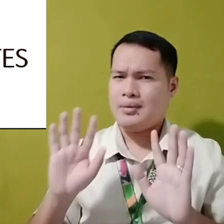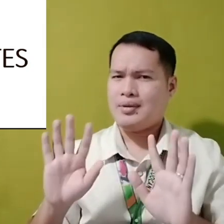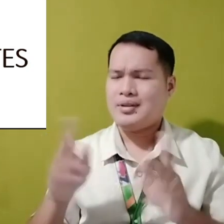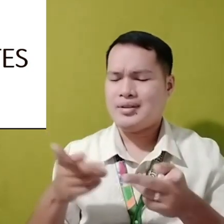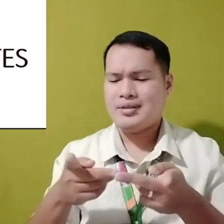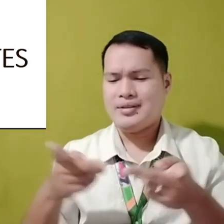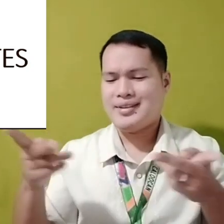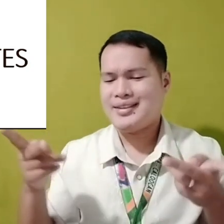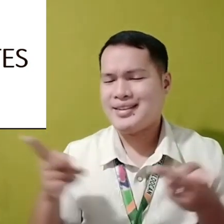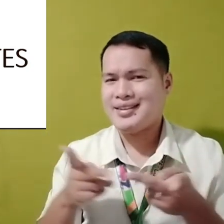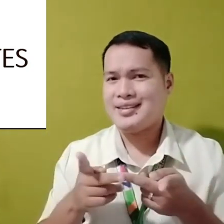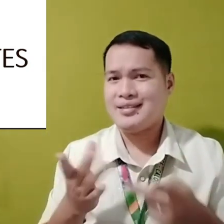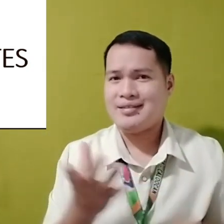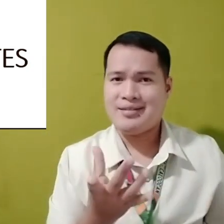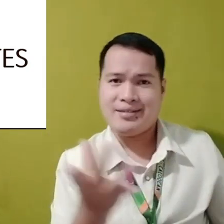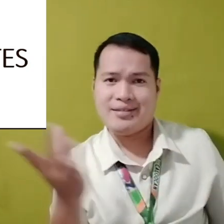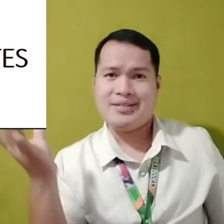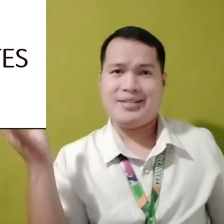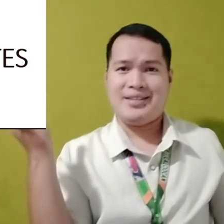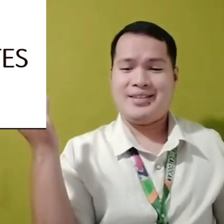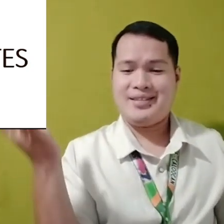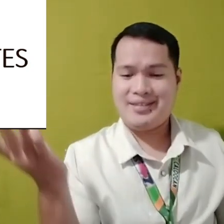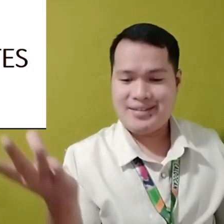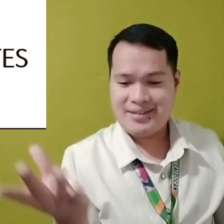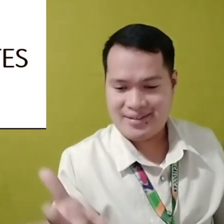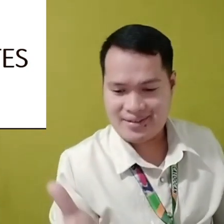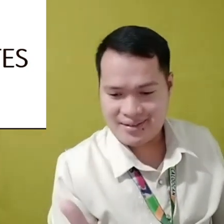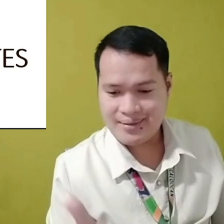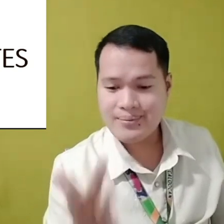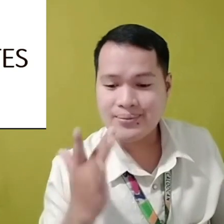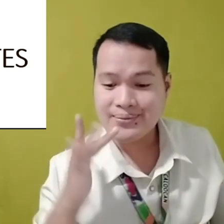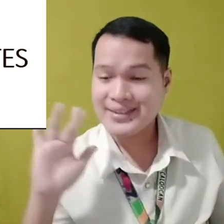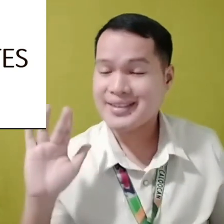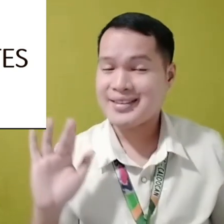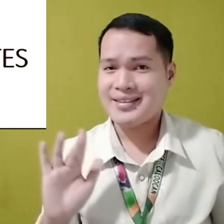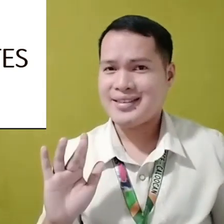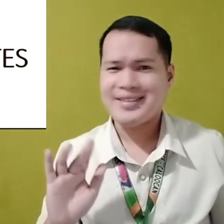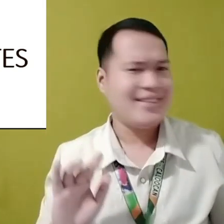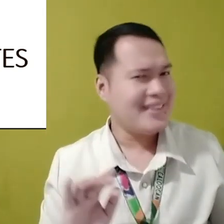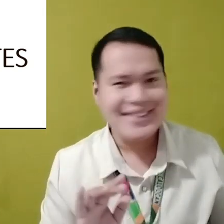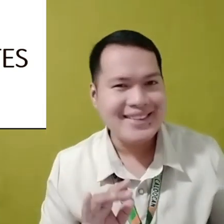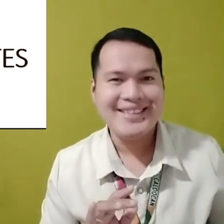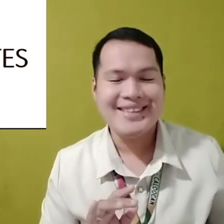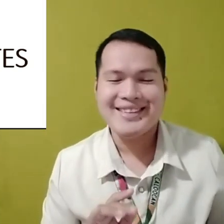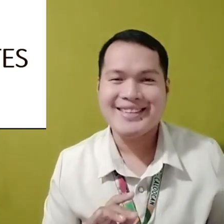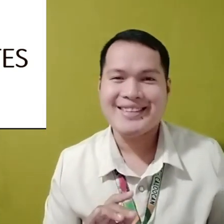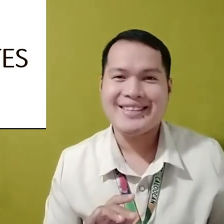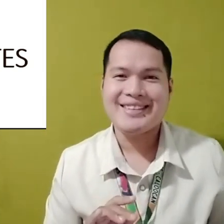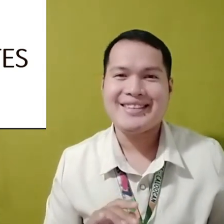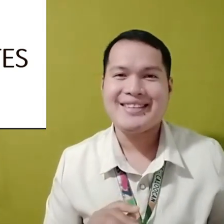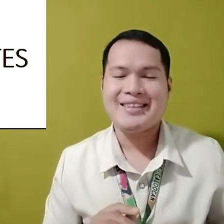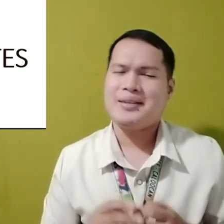Ayos lang ang plate Pero parang plato sa restaurant Talagalang monster pa pagkain hindi